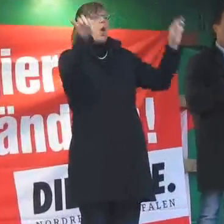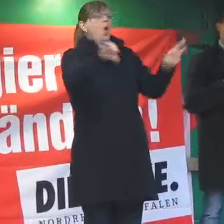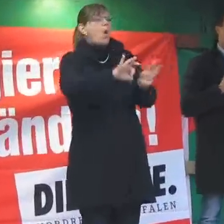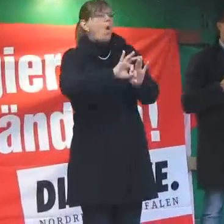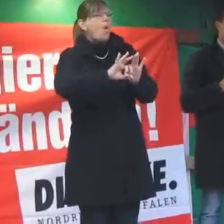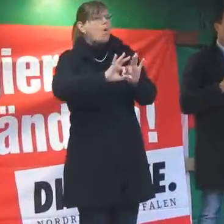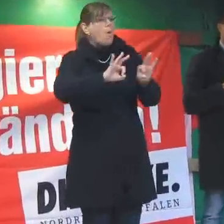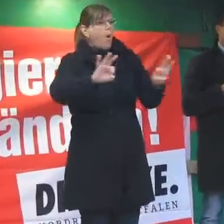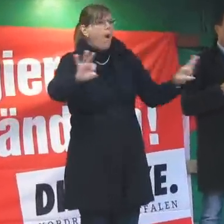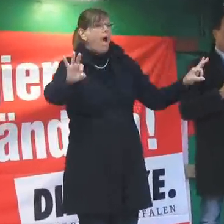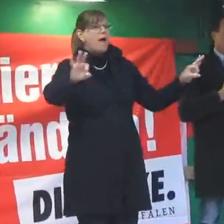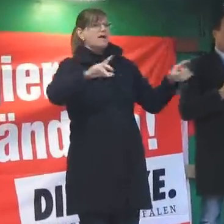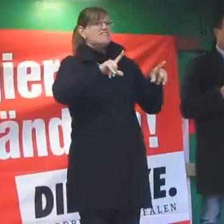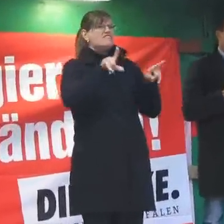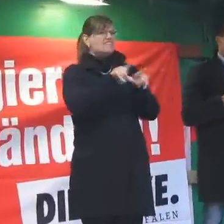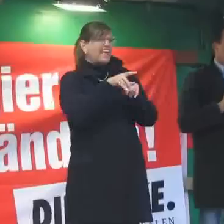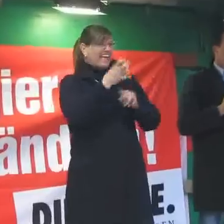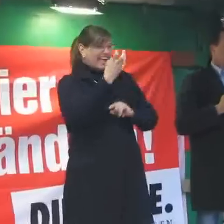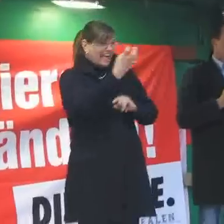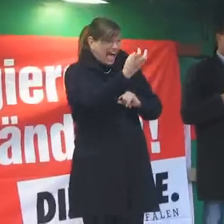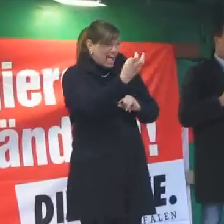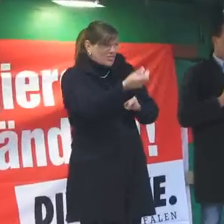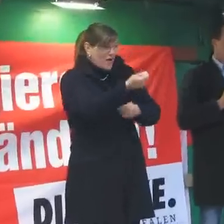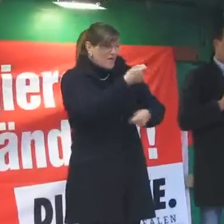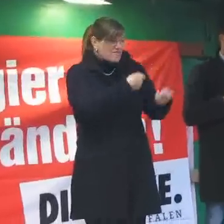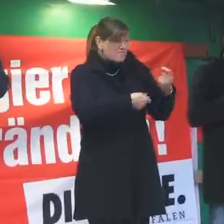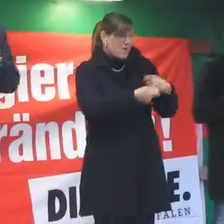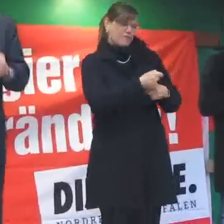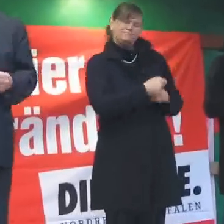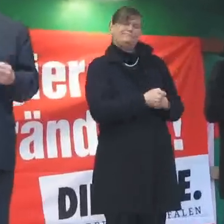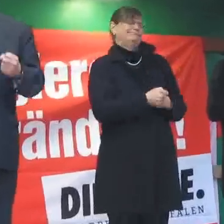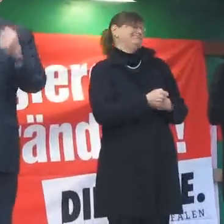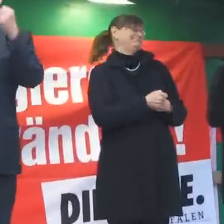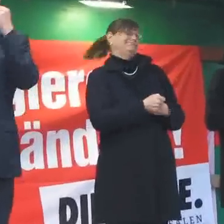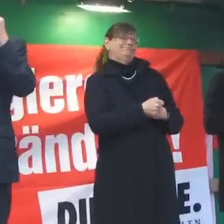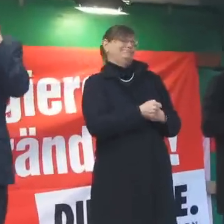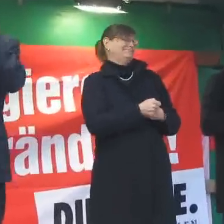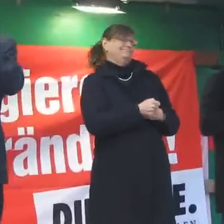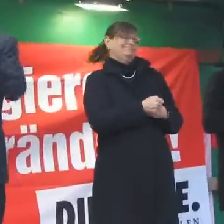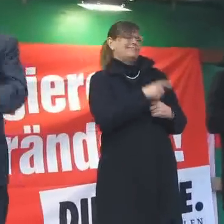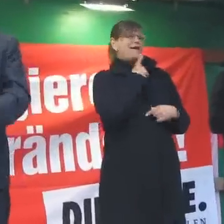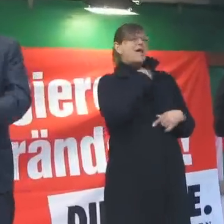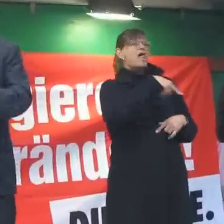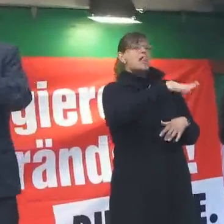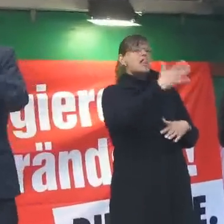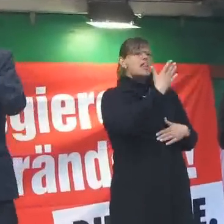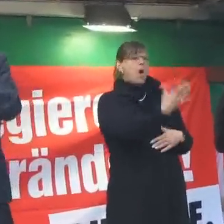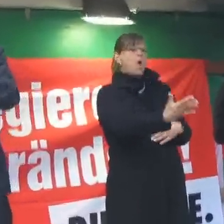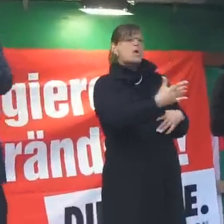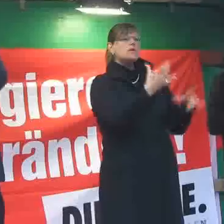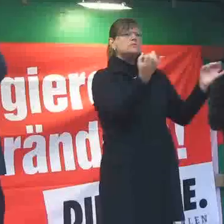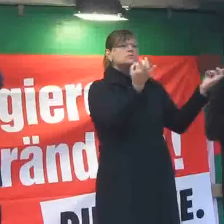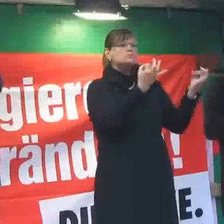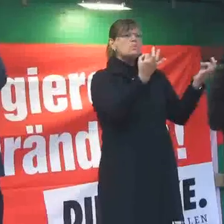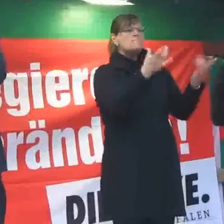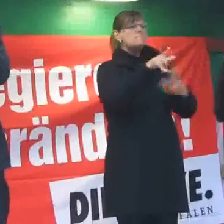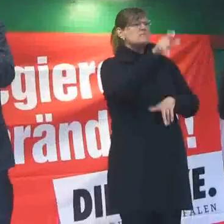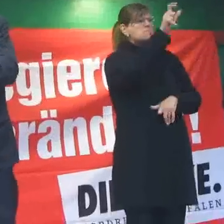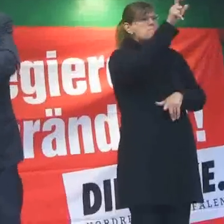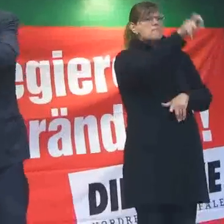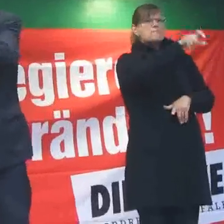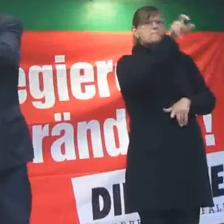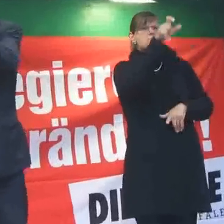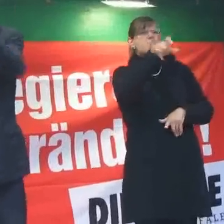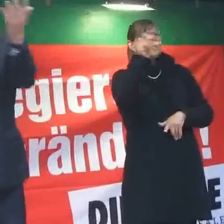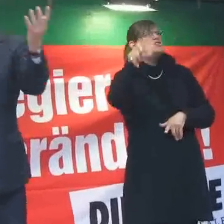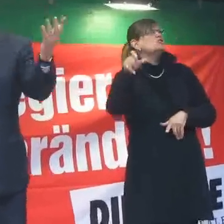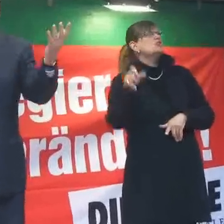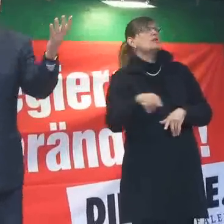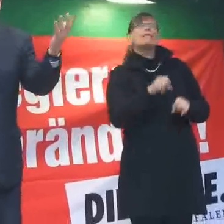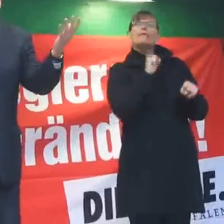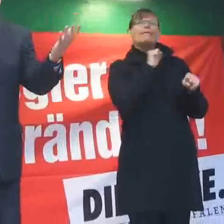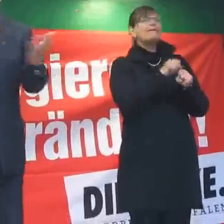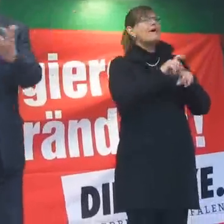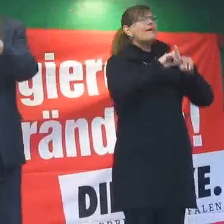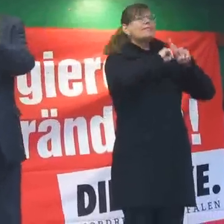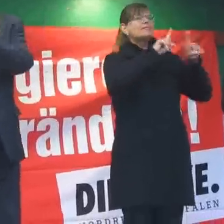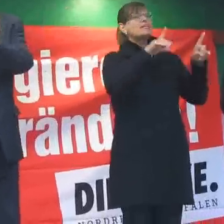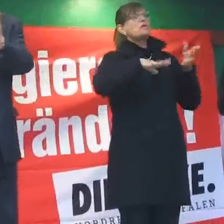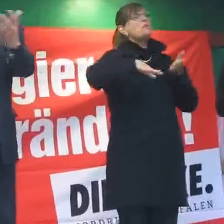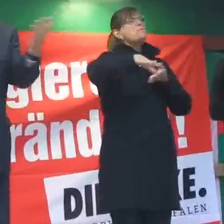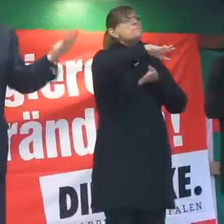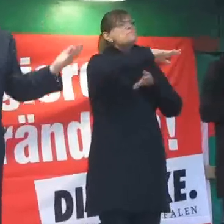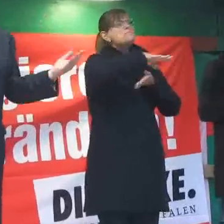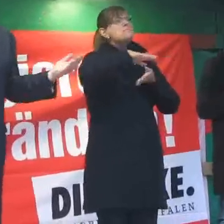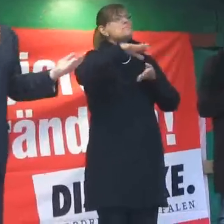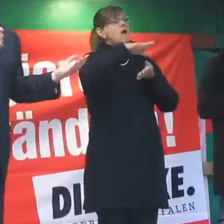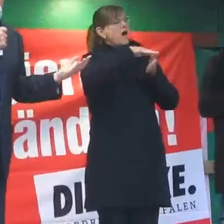schlimme Fehlentwicklung unserer Gesellschaft. Bei den Löhnen geht es um einzelne Menschen und deshalb kann man die Löhne nicht dem Markt preisgeben